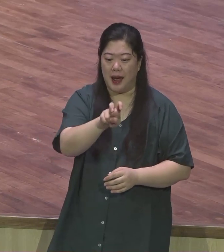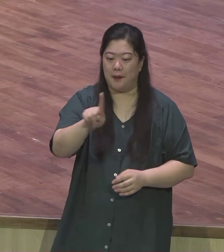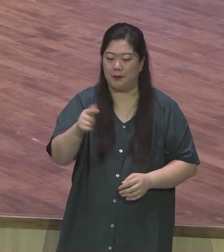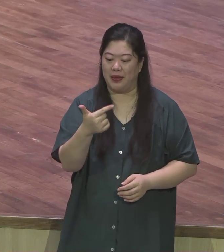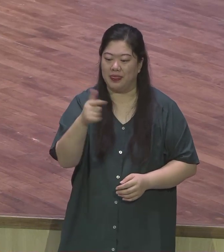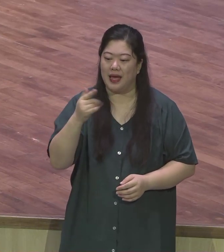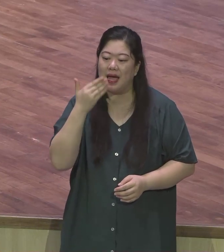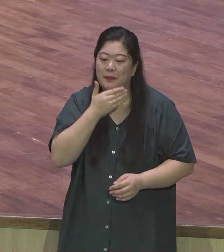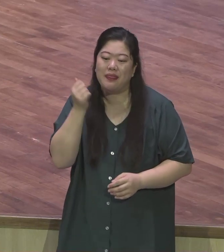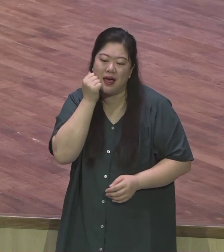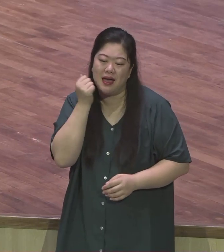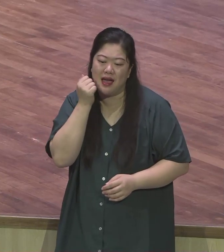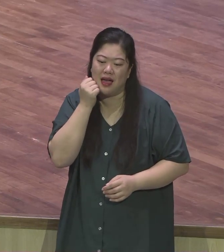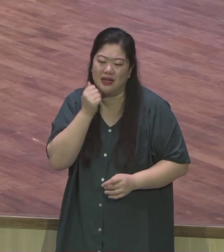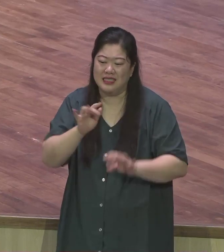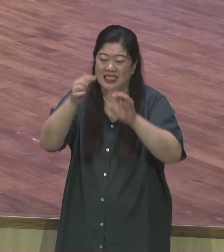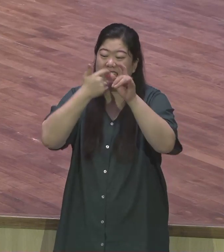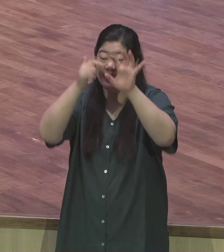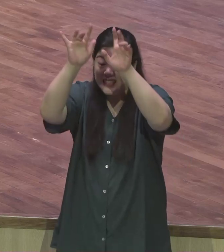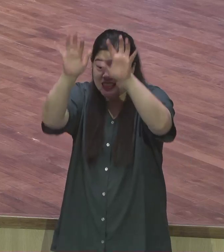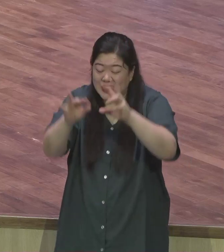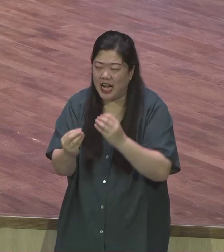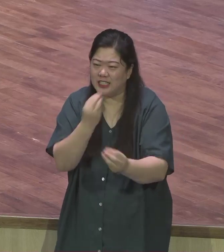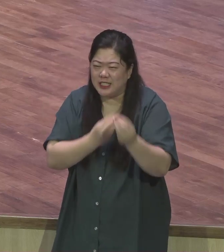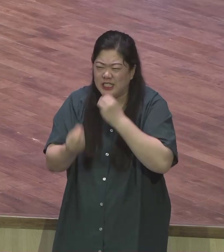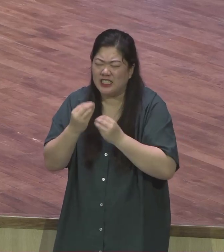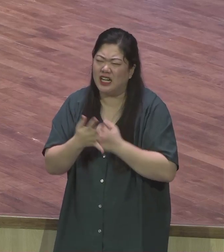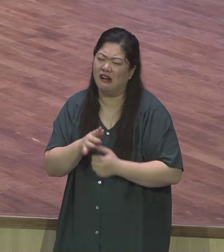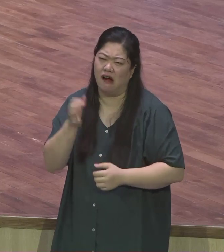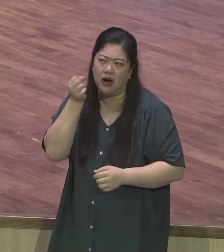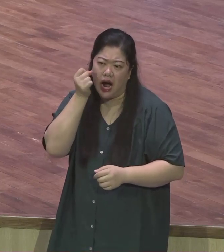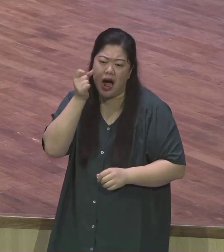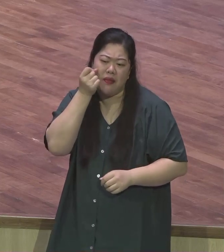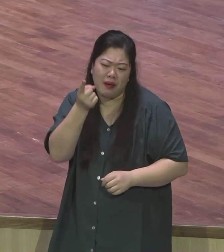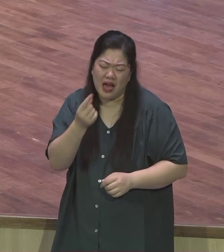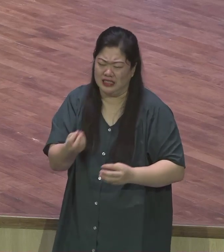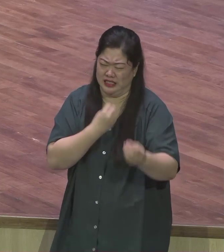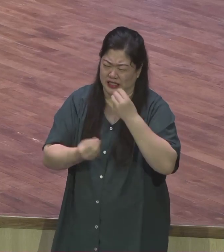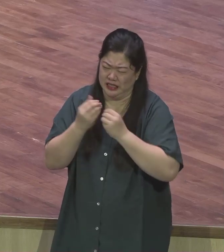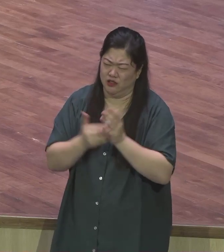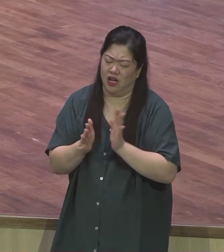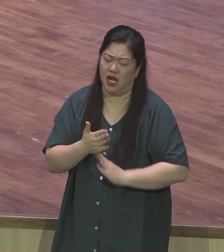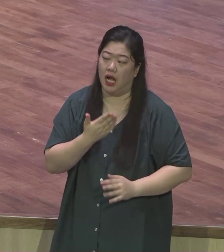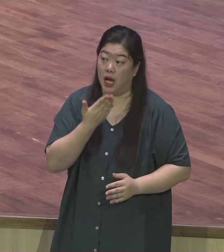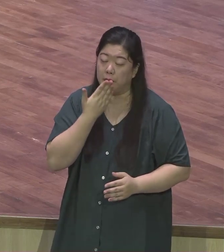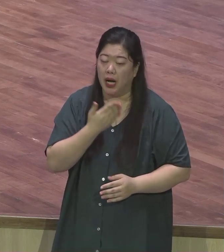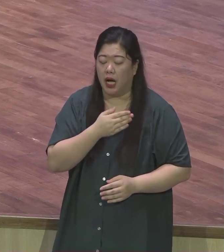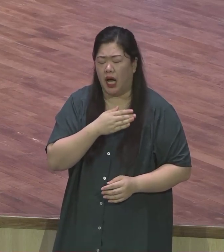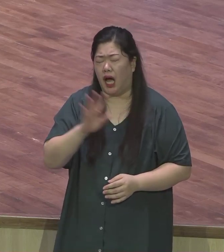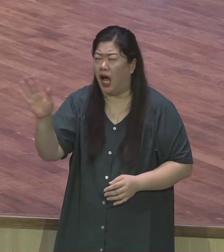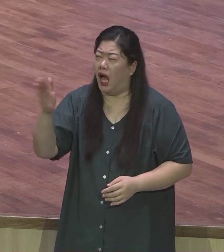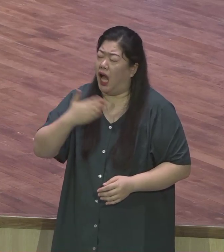모세가 묻죠 하나님 지금 이스라엘 백성들이 60만 명인데 어떻게 이들을 다 먹일 수 있겠습니까?